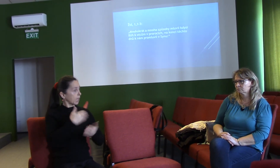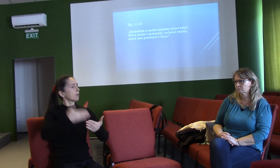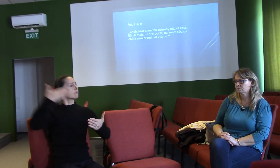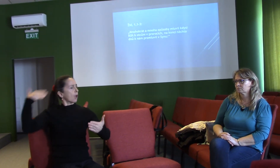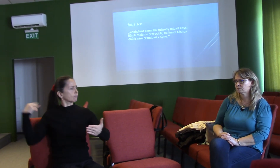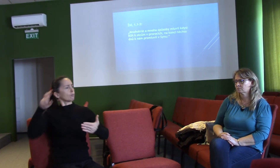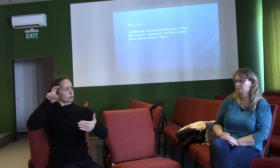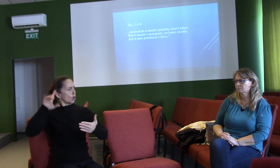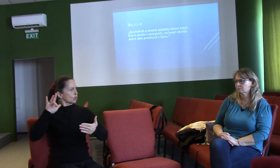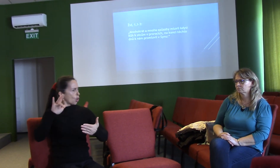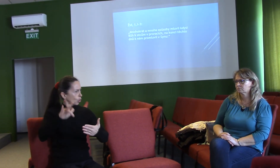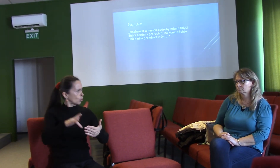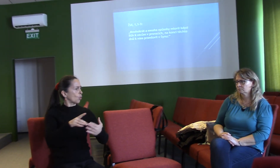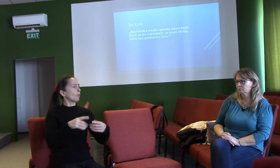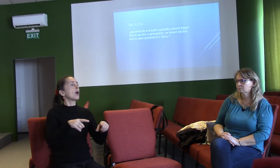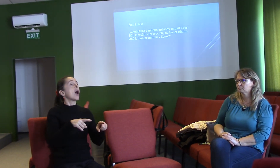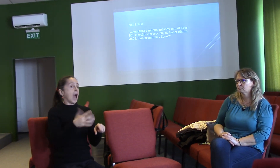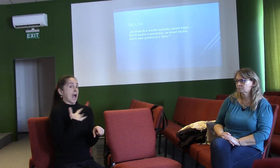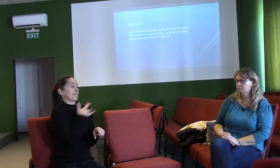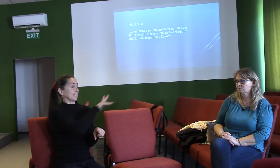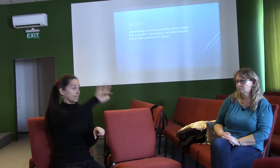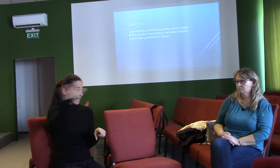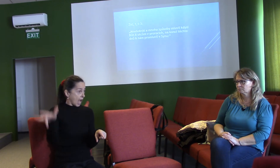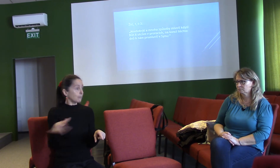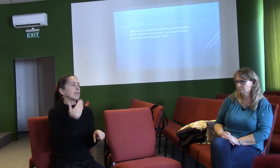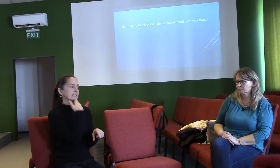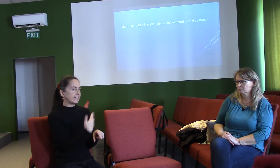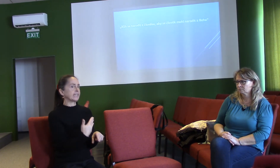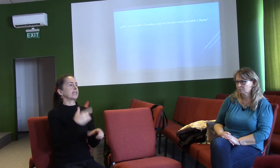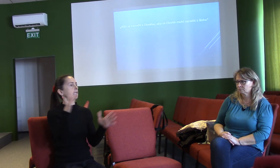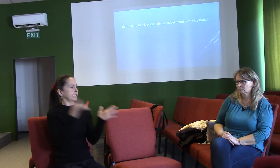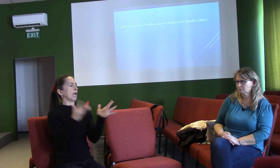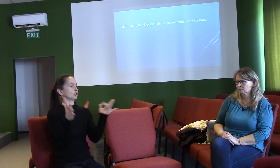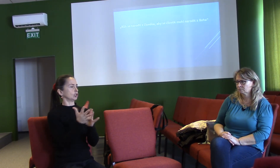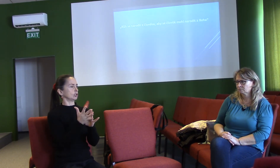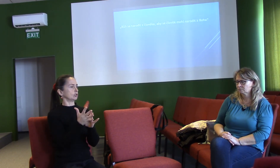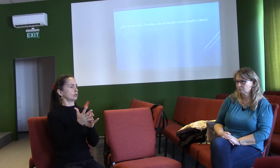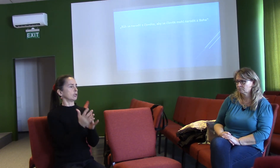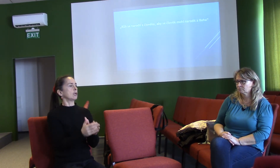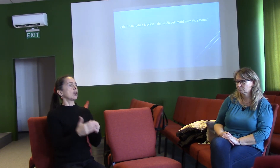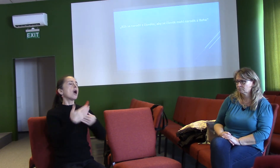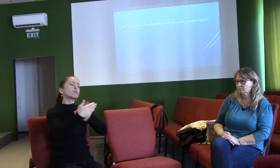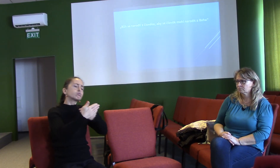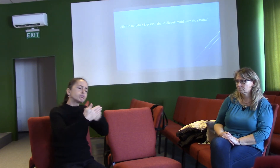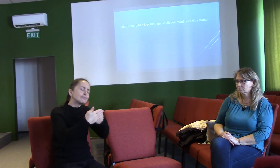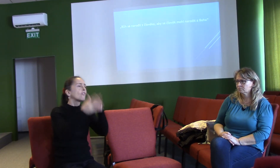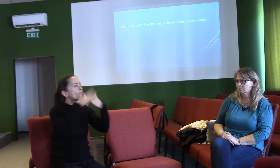A blíží se nám vánoční svátky a